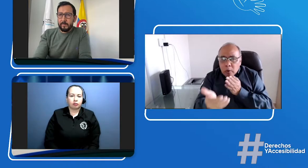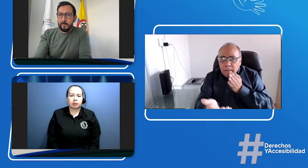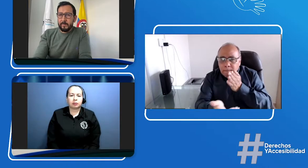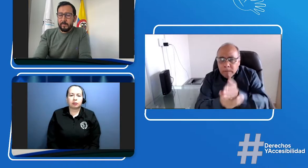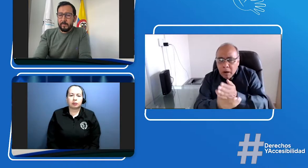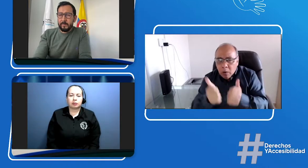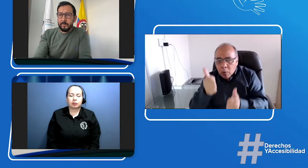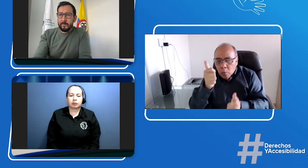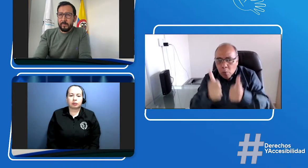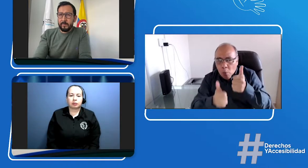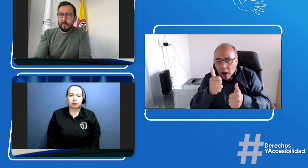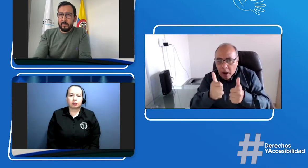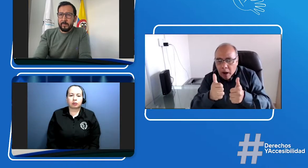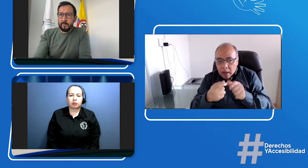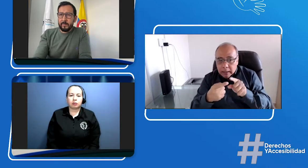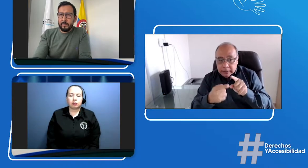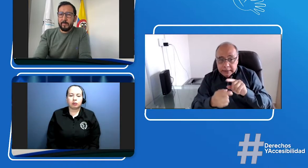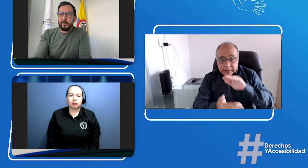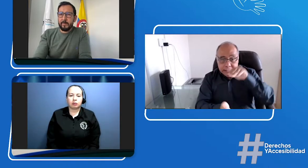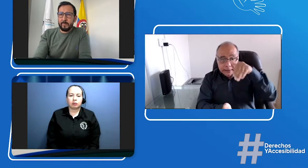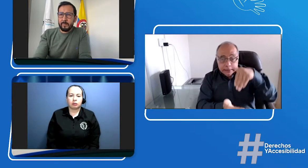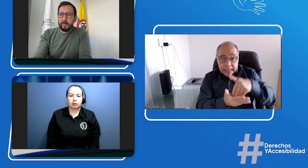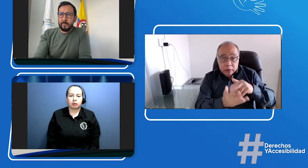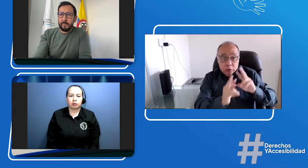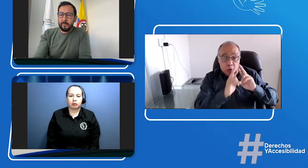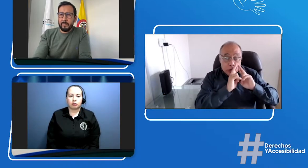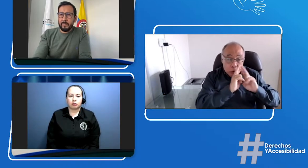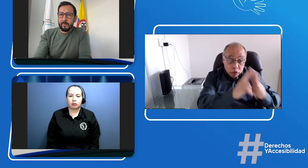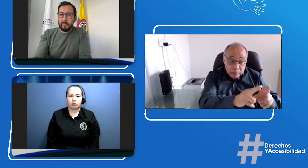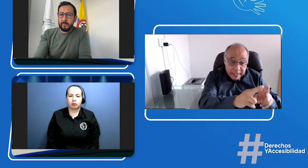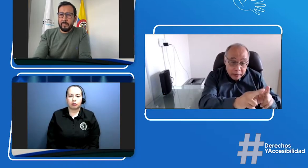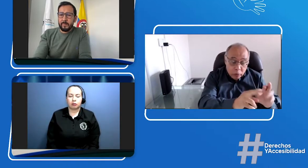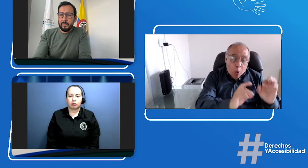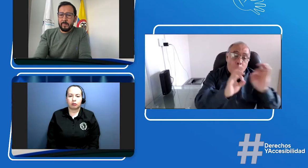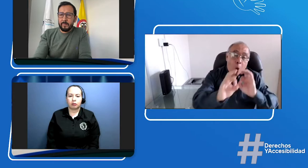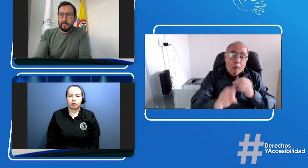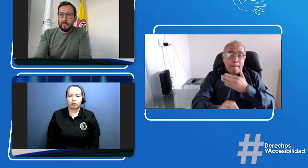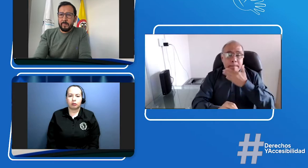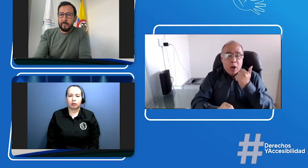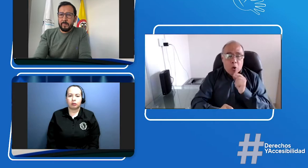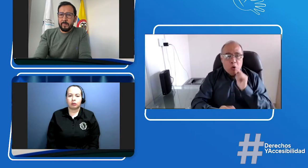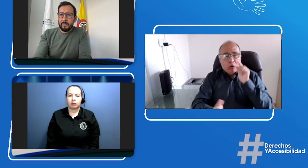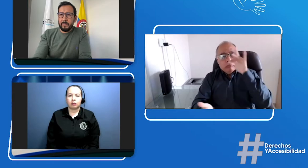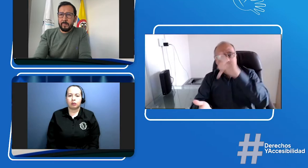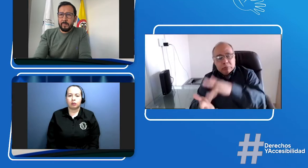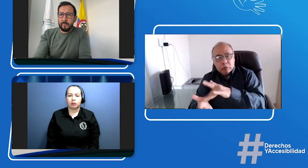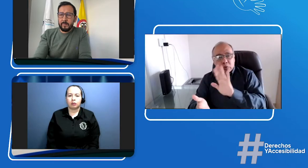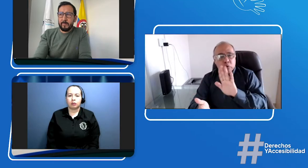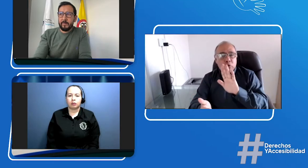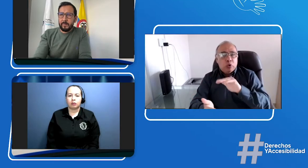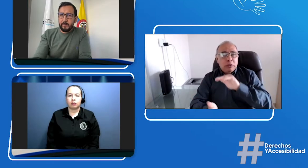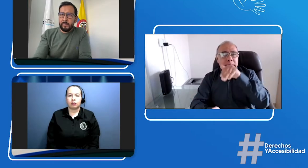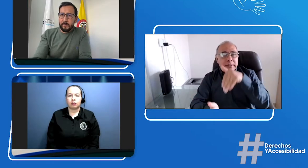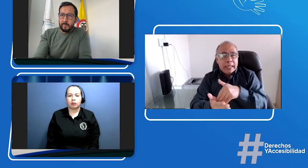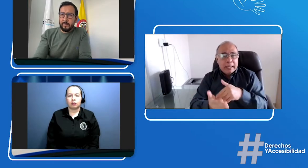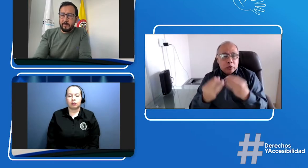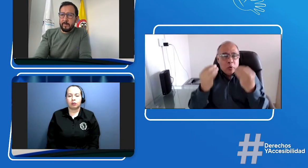todavía una confusión, ¿a qué lugar debe ir primero la comunidad? ¿Al centro de reconocimiento o